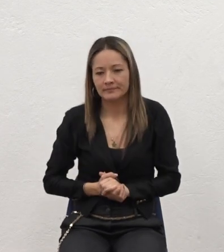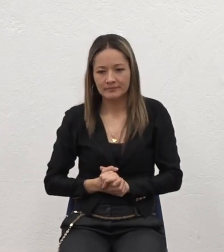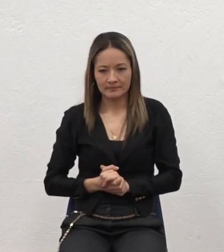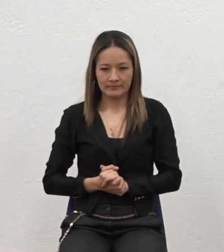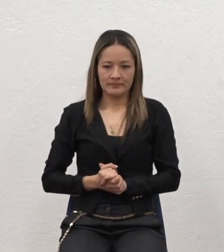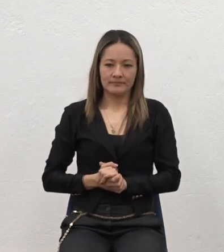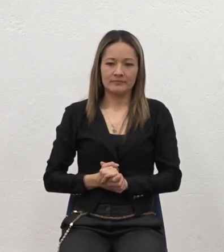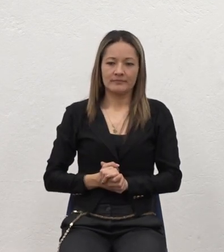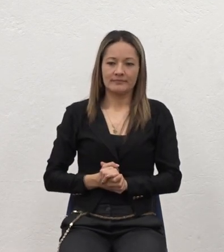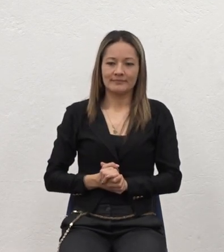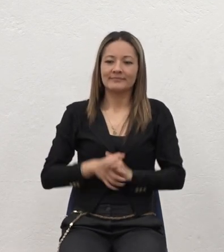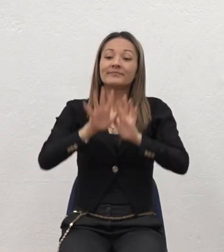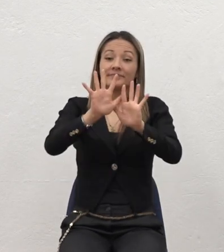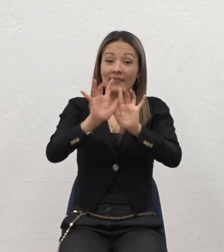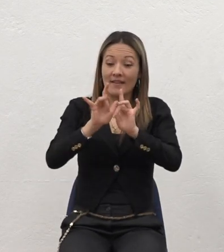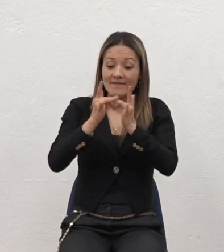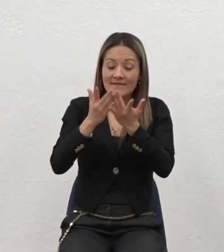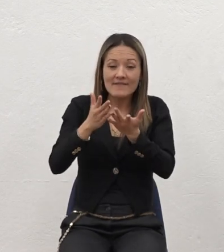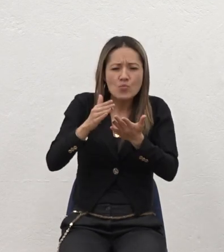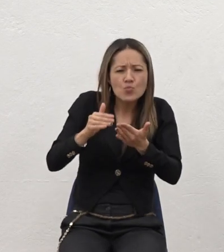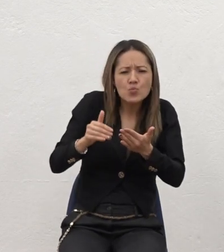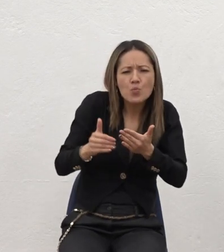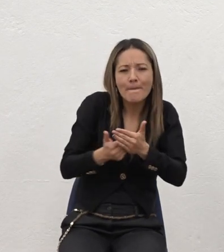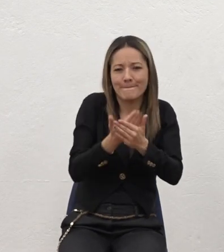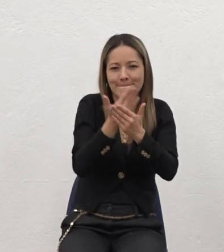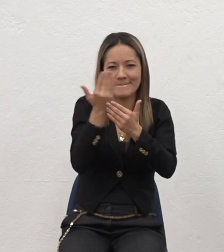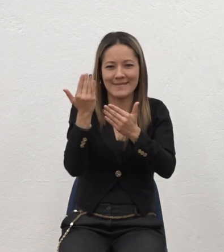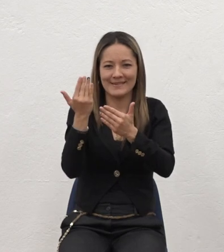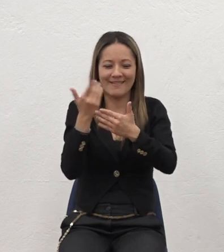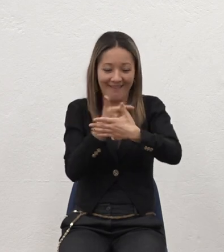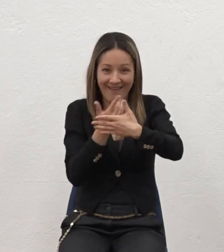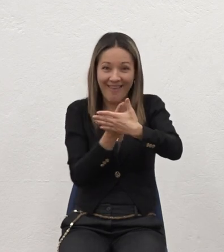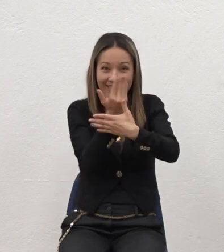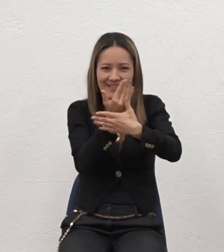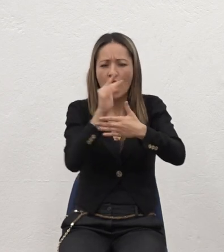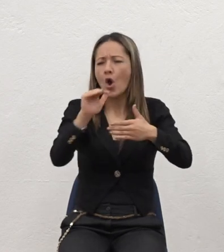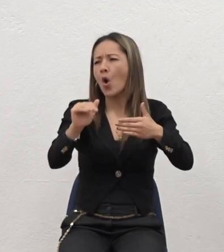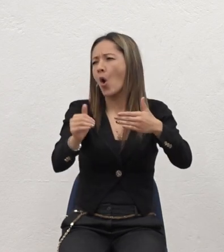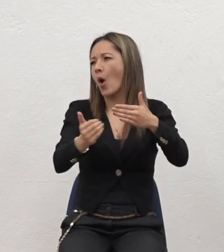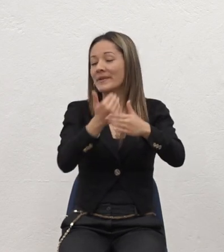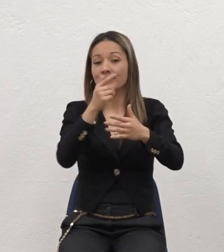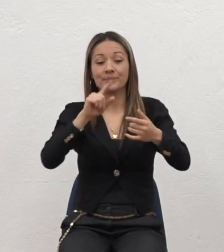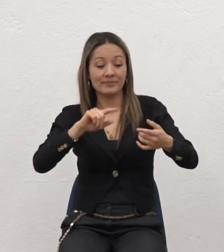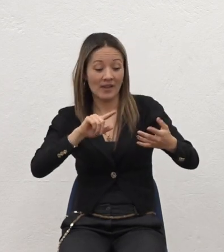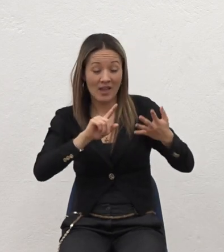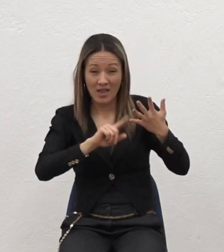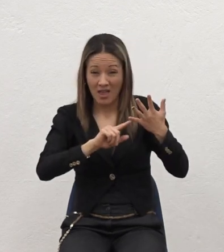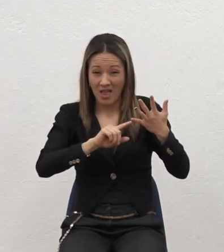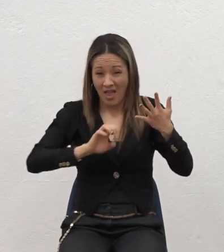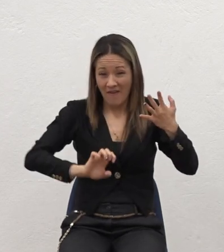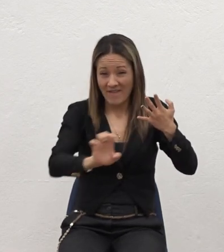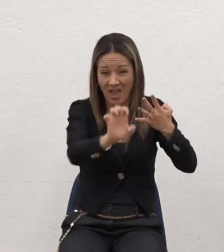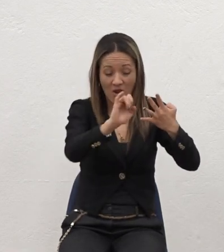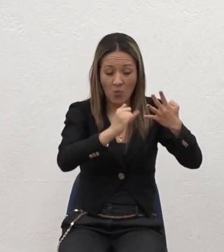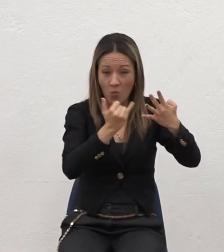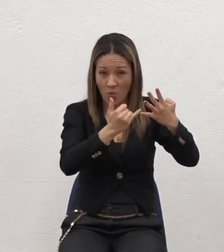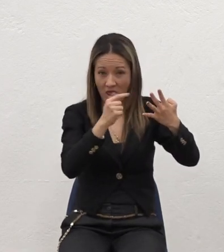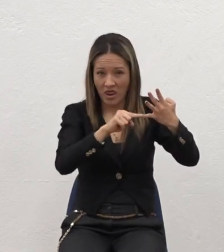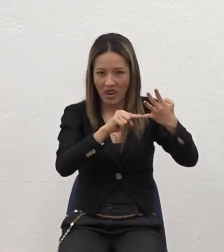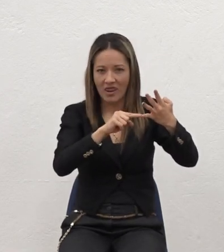La Biblia comienza En el principio Juan comienza En el principio Y el